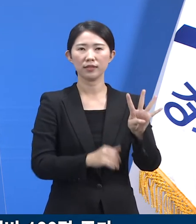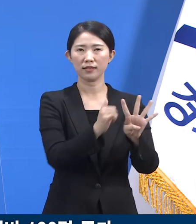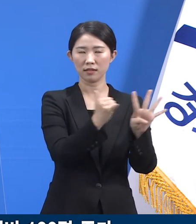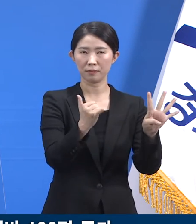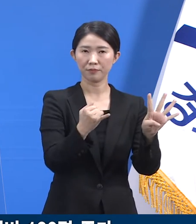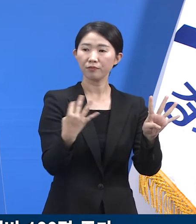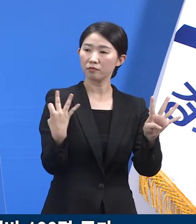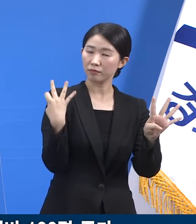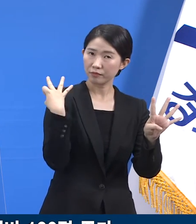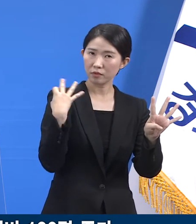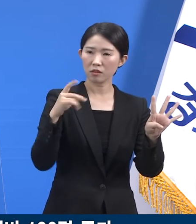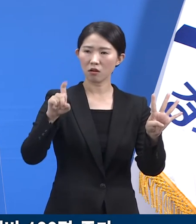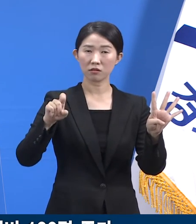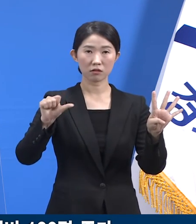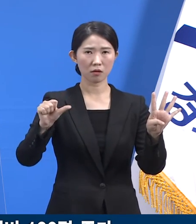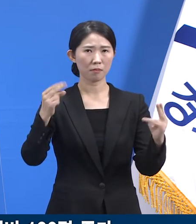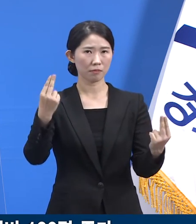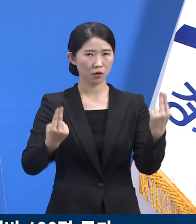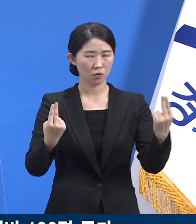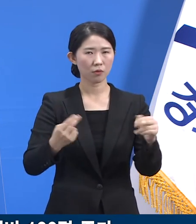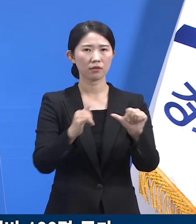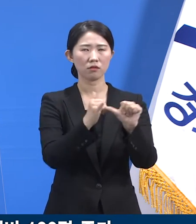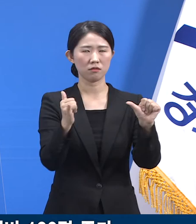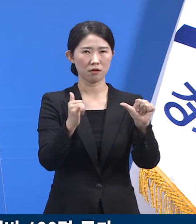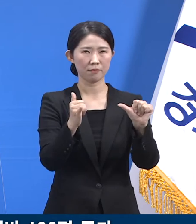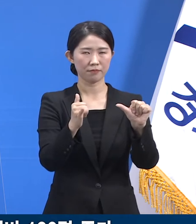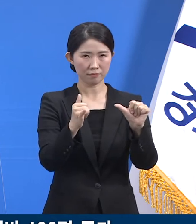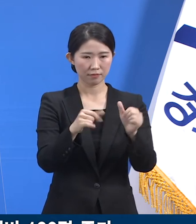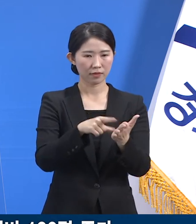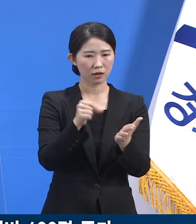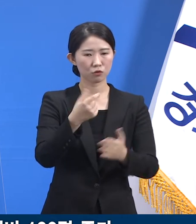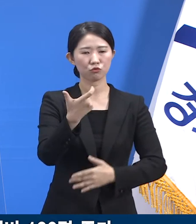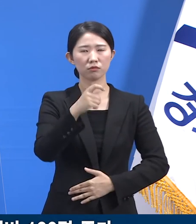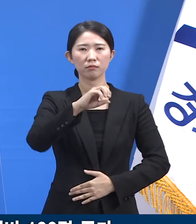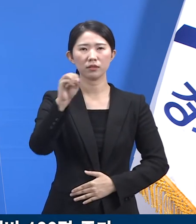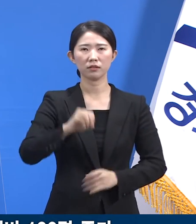15명 대비 5명 60% 증가하였습니다.